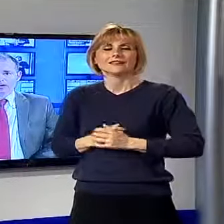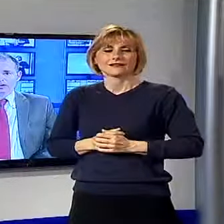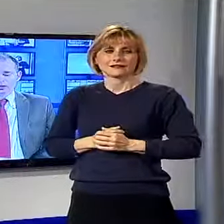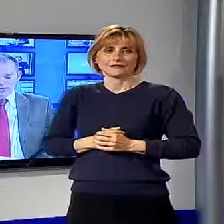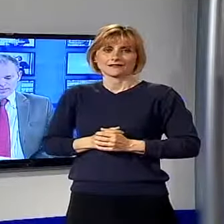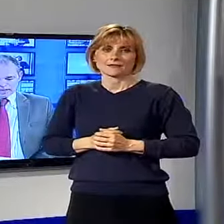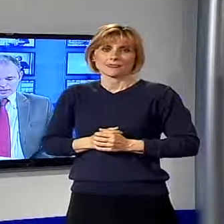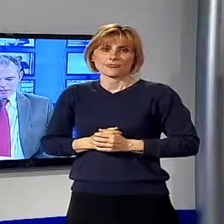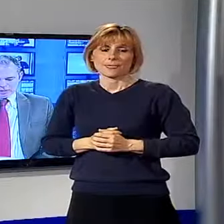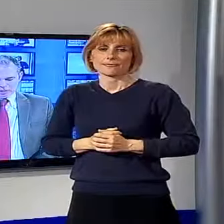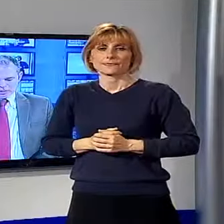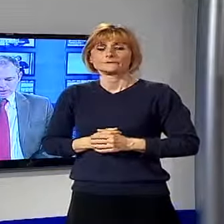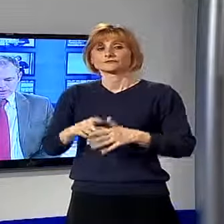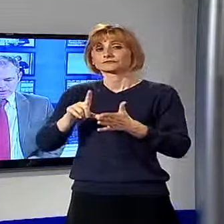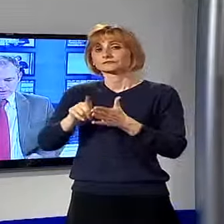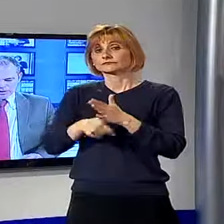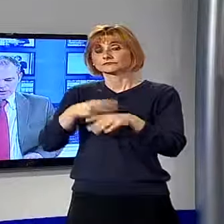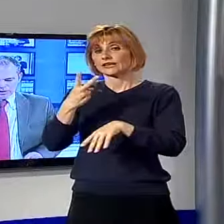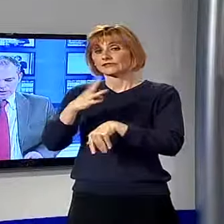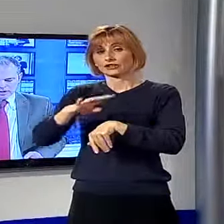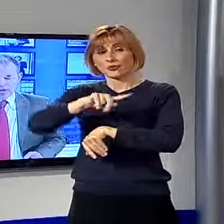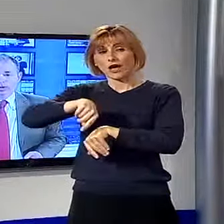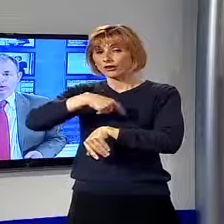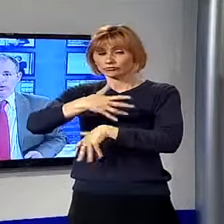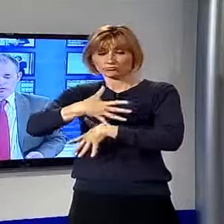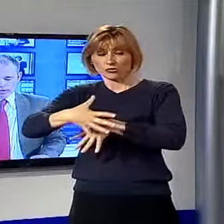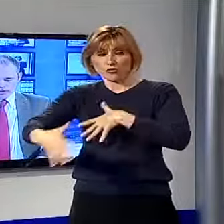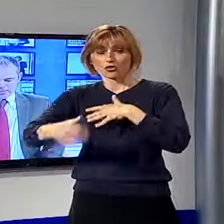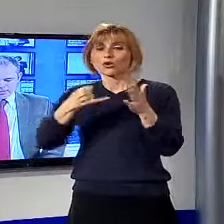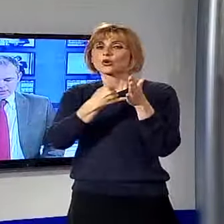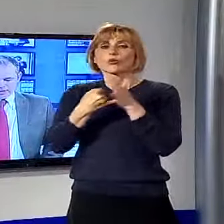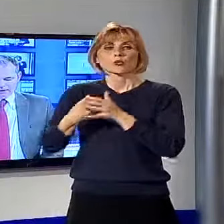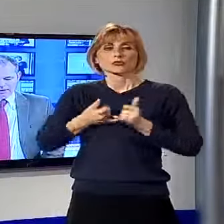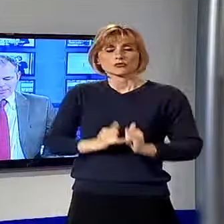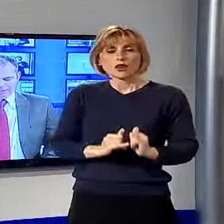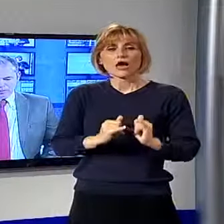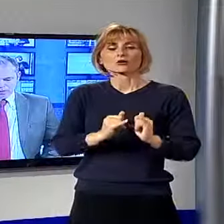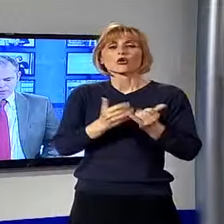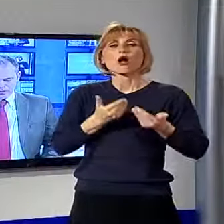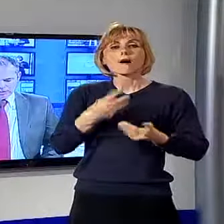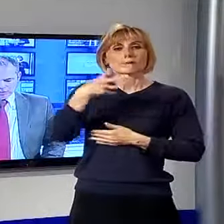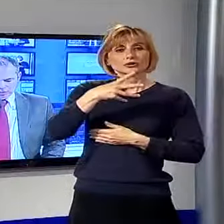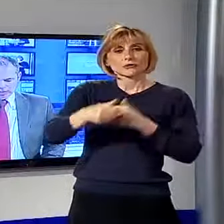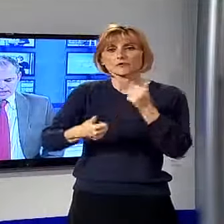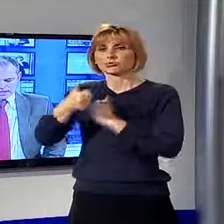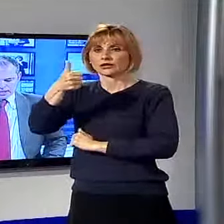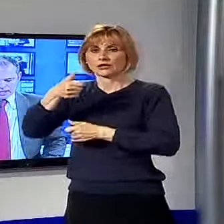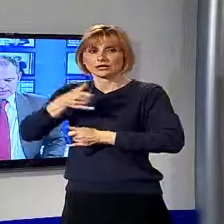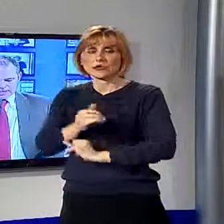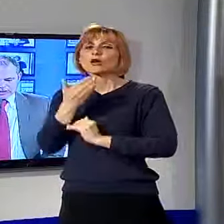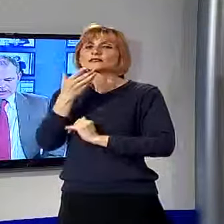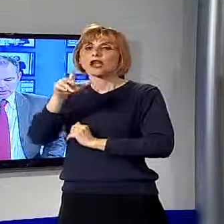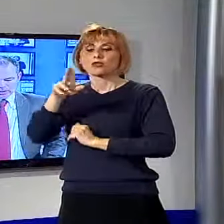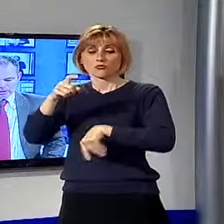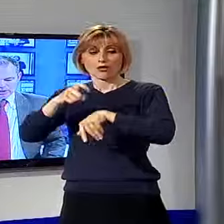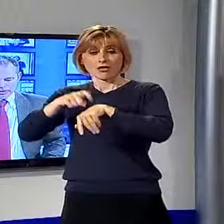Ne sono passate poco meno di 24 ore tra l'ultimo nato al Campo di Marte e il primo nato al San Luca. Alle